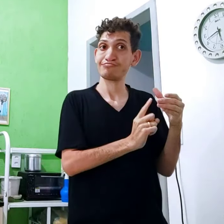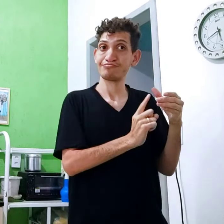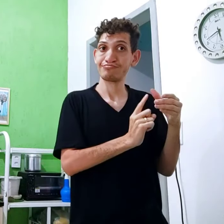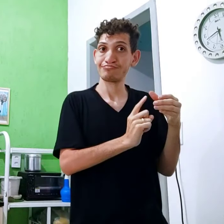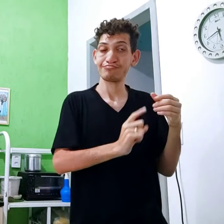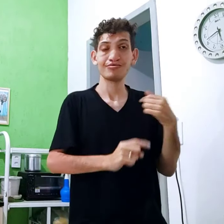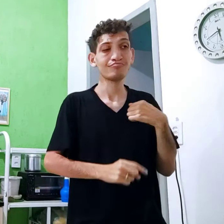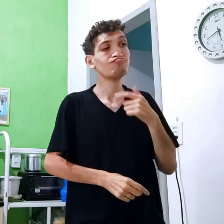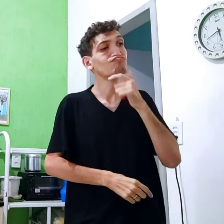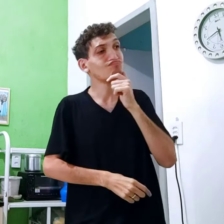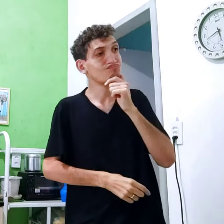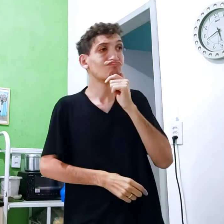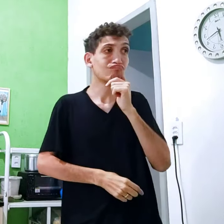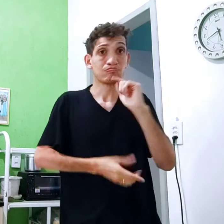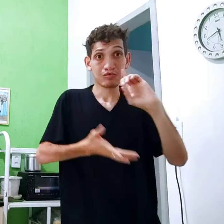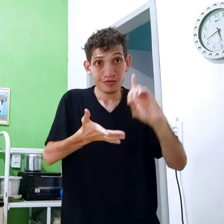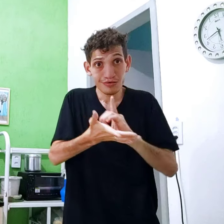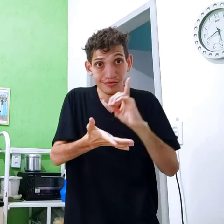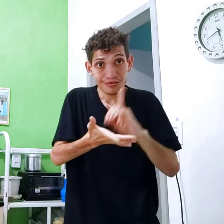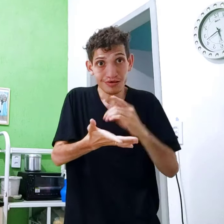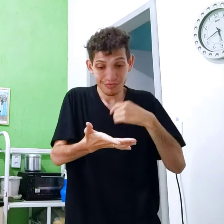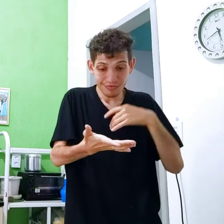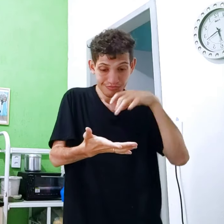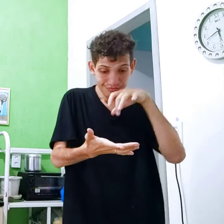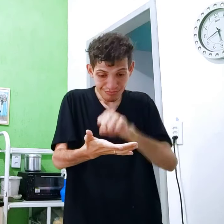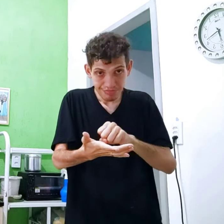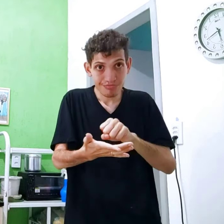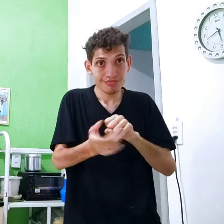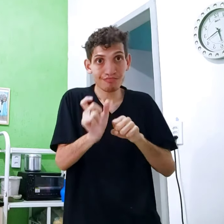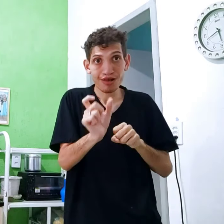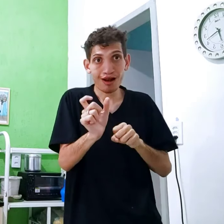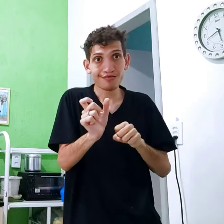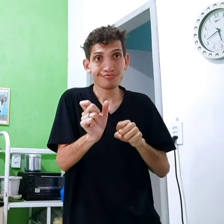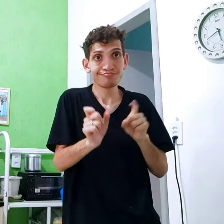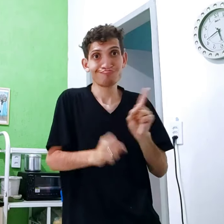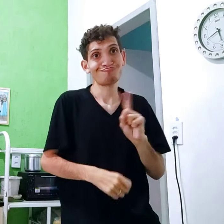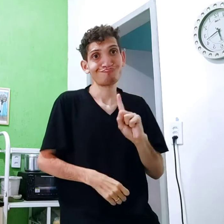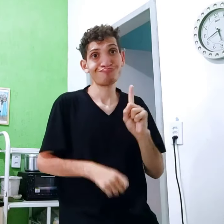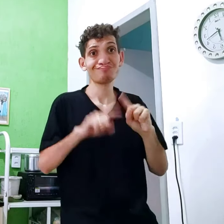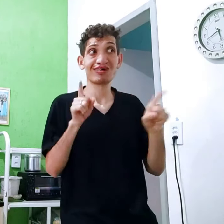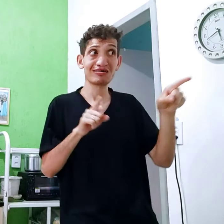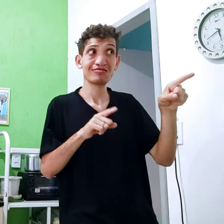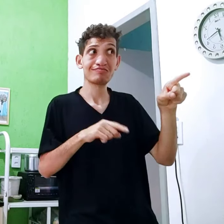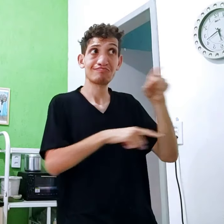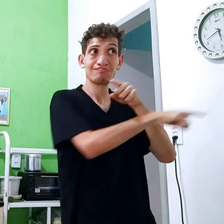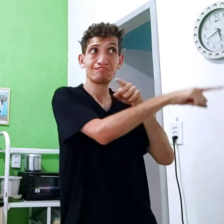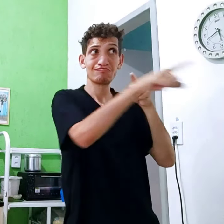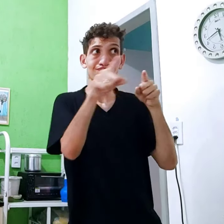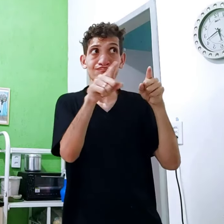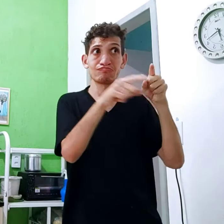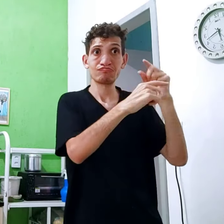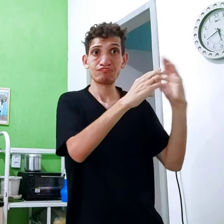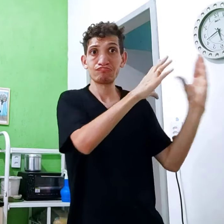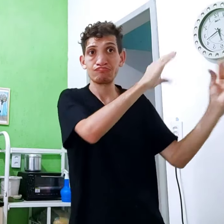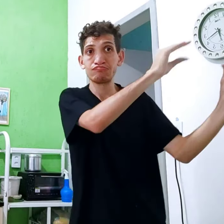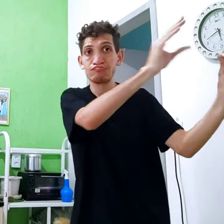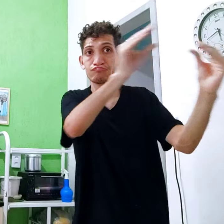Incluir essa pessoa Na família. Eu vou aparentar ela. Na verdade, O dicionário Queria a palavra não. Mas ela, Porque